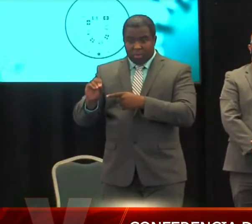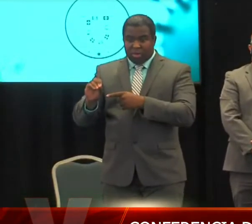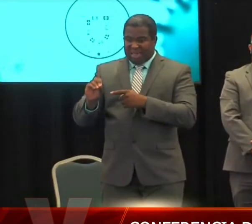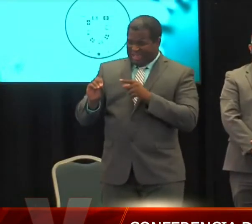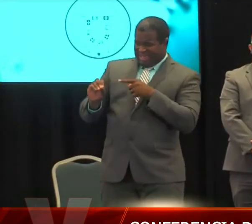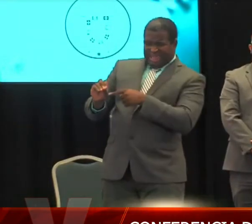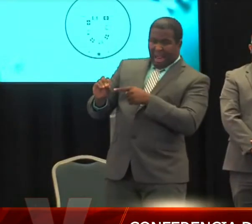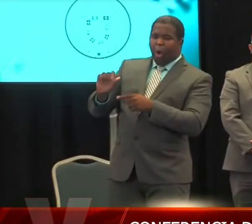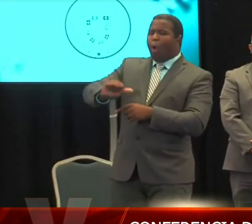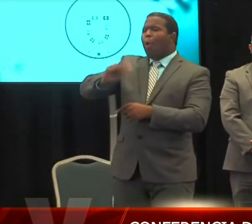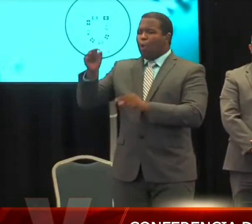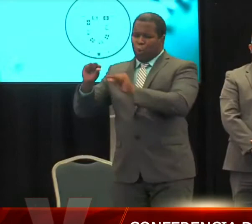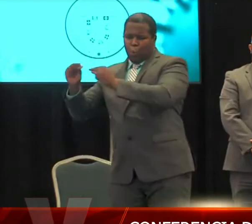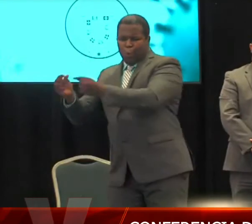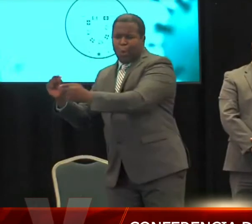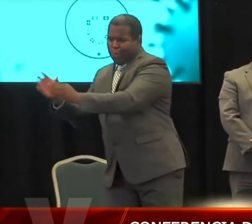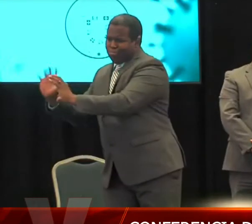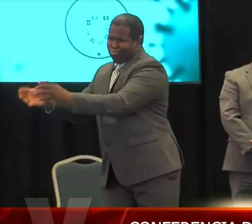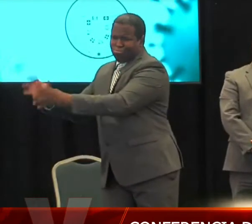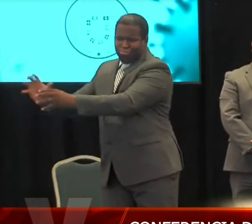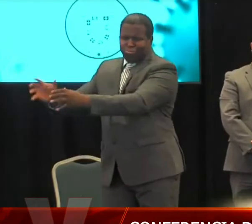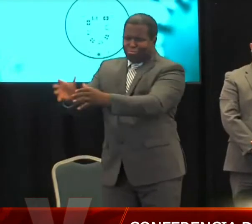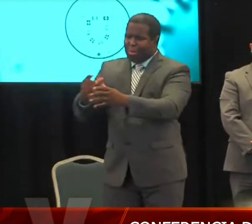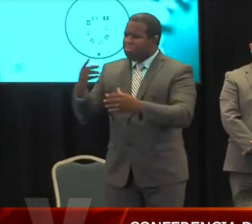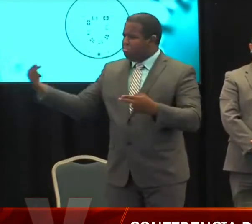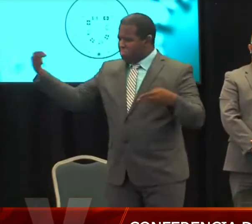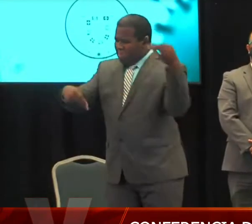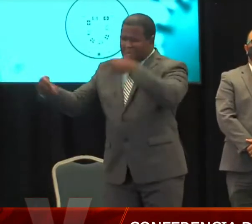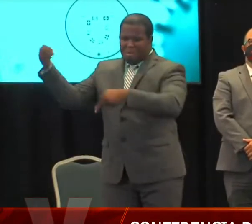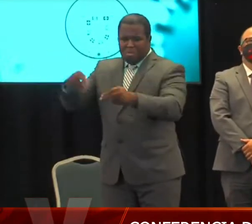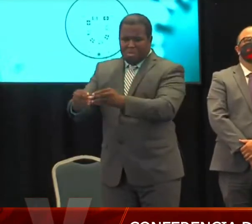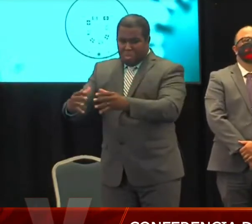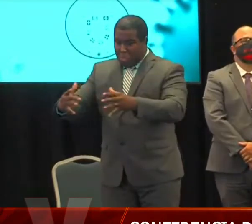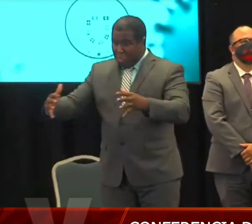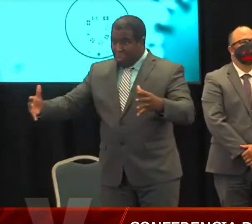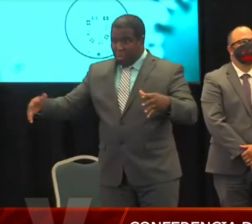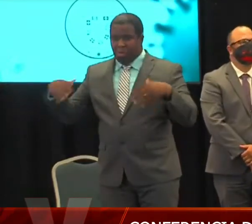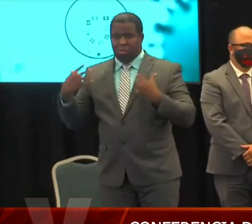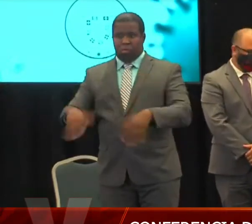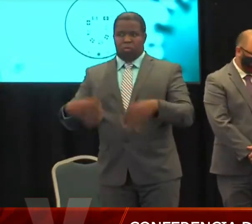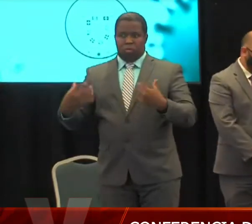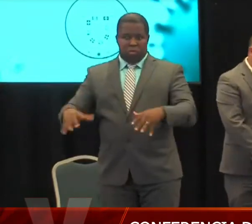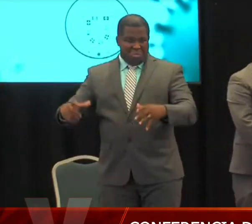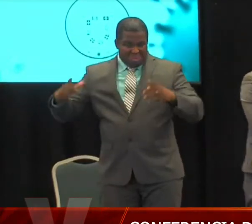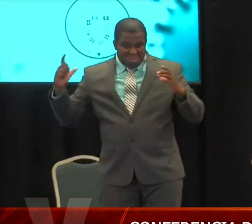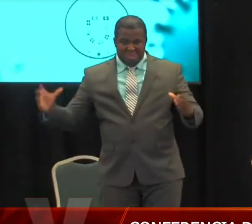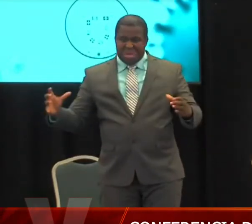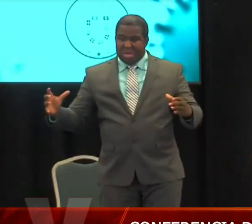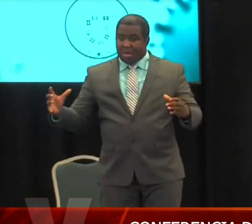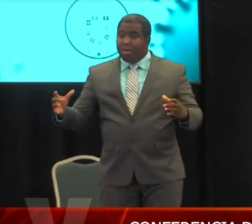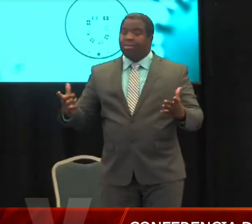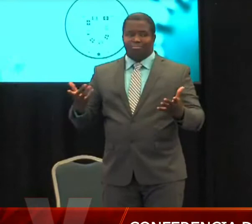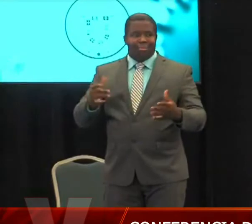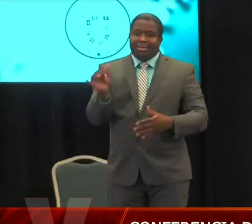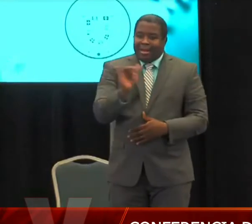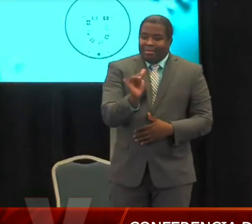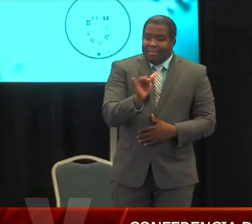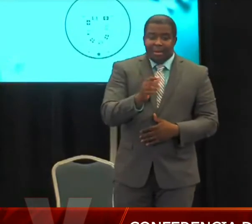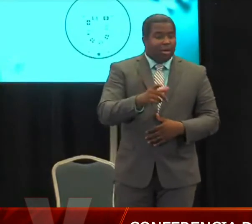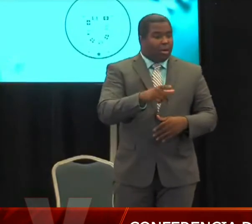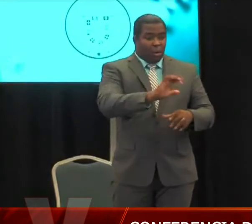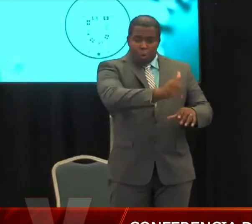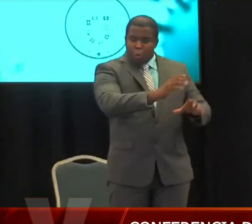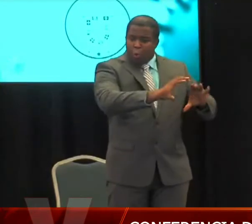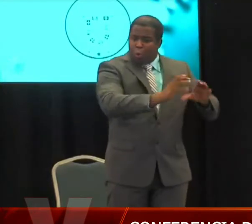económica, que estaba el grupo del Task Force económico, en la última reunión, se insertó el Task Force Ciudadano, que tiene un modelo que se llama el Covímetro,